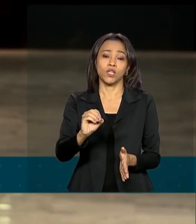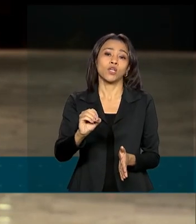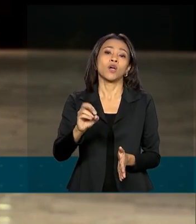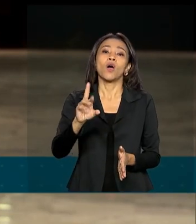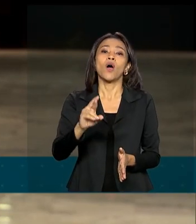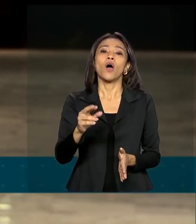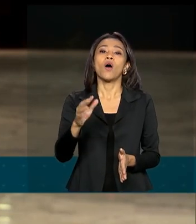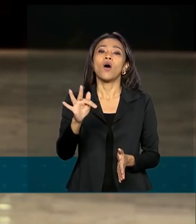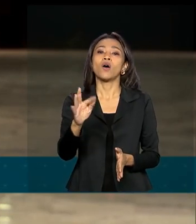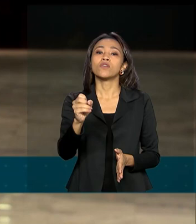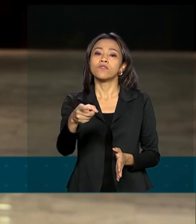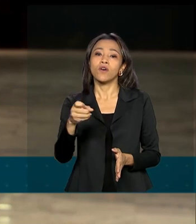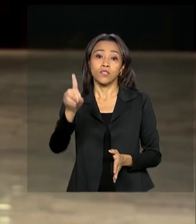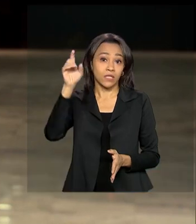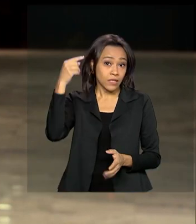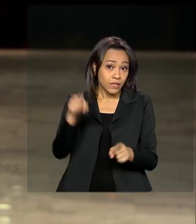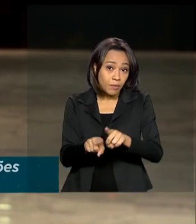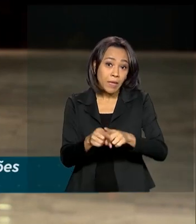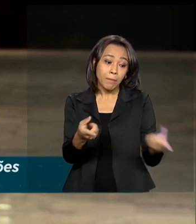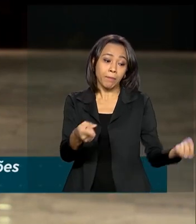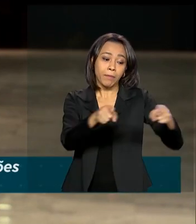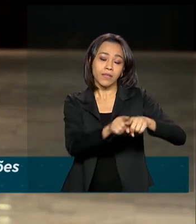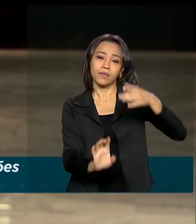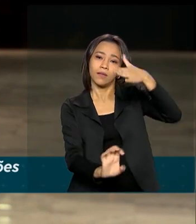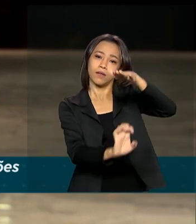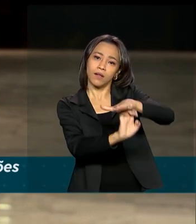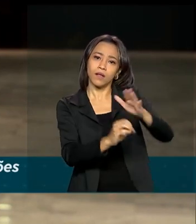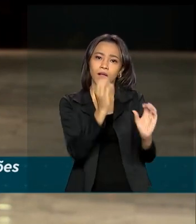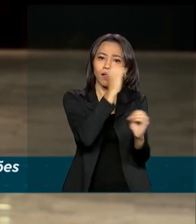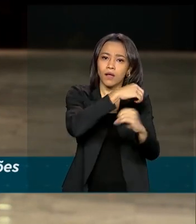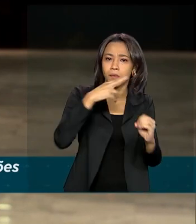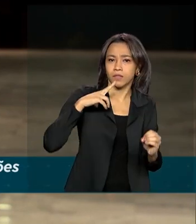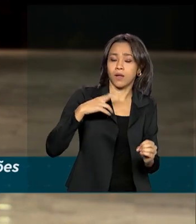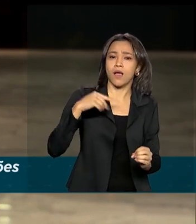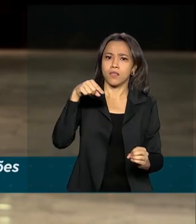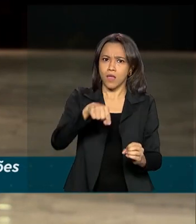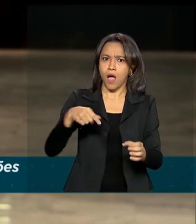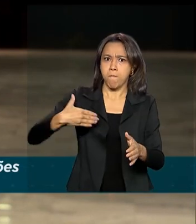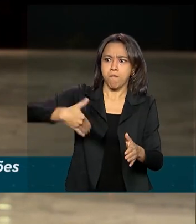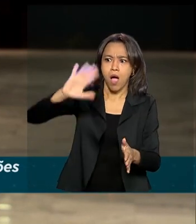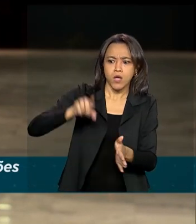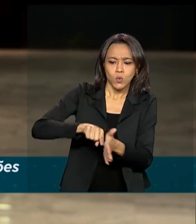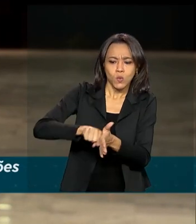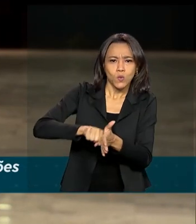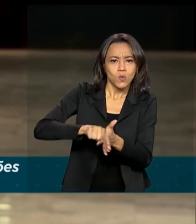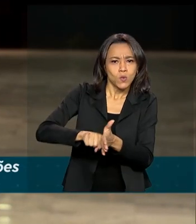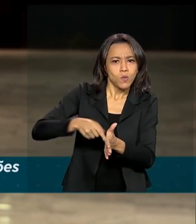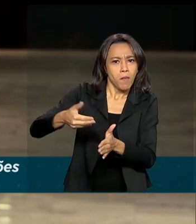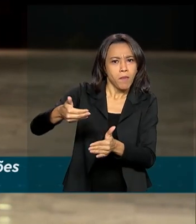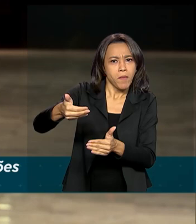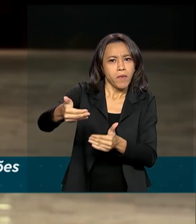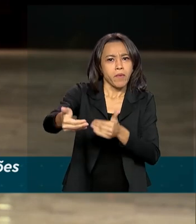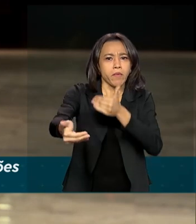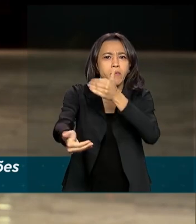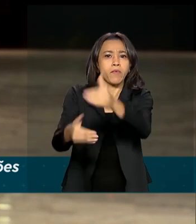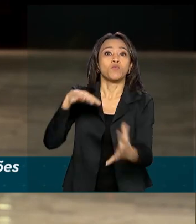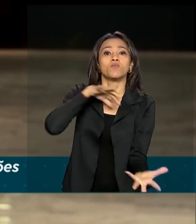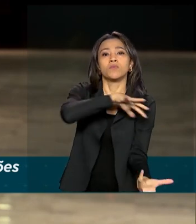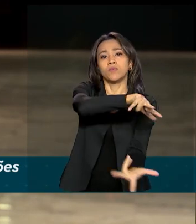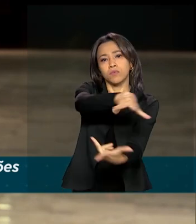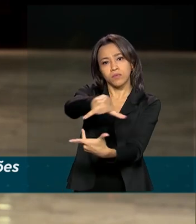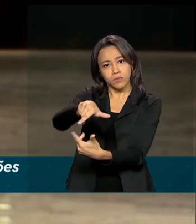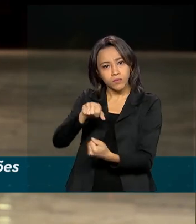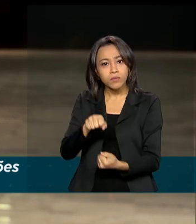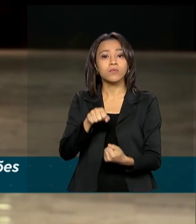Laboratório AstraZeneca. É considerada uma das que está em estágio mais avançado de pesquisa no mundo. O